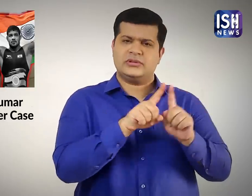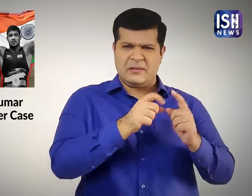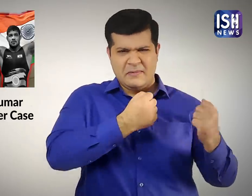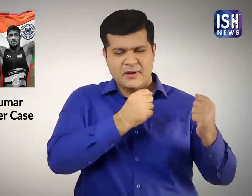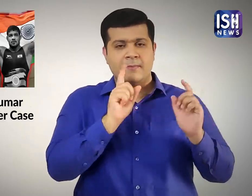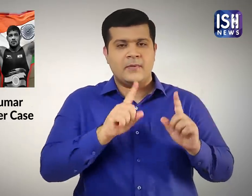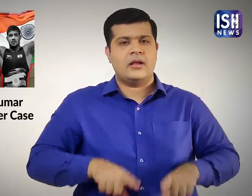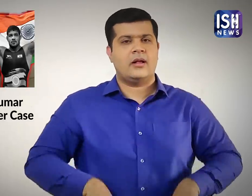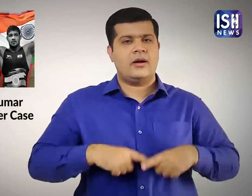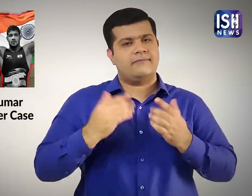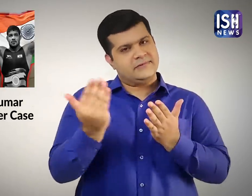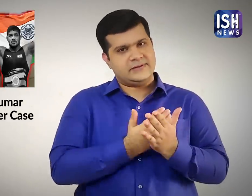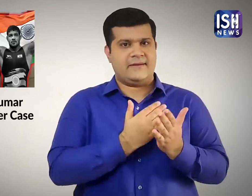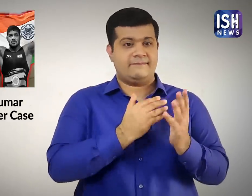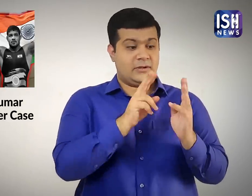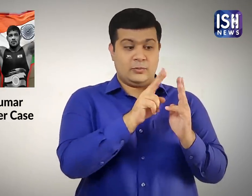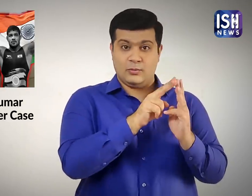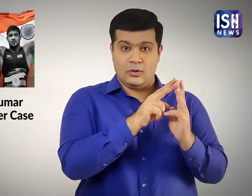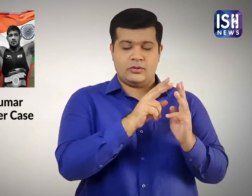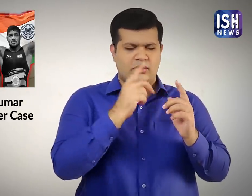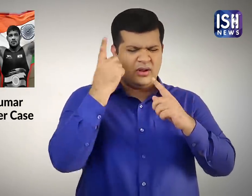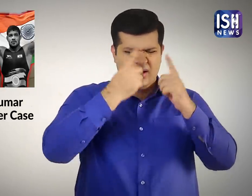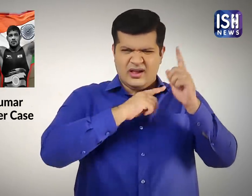और दो अन्य को घंबीर रूप से घायल कर दिया